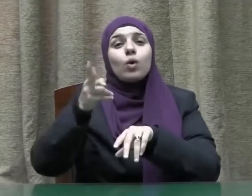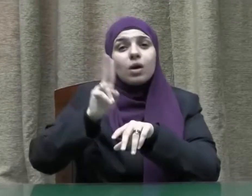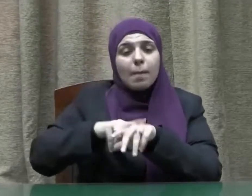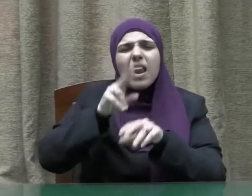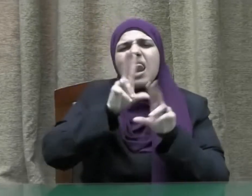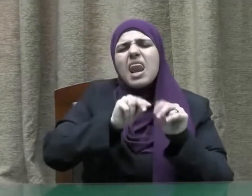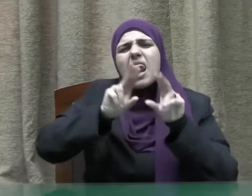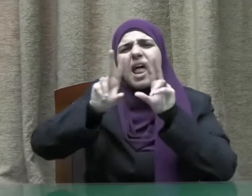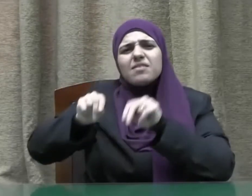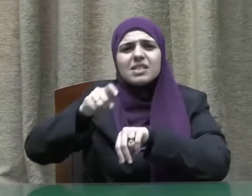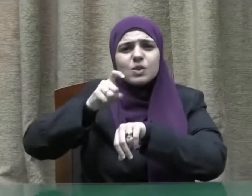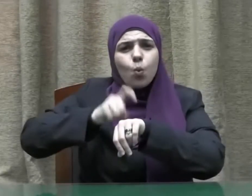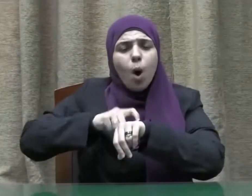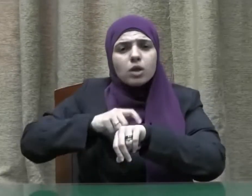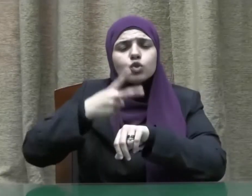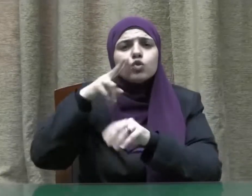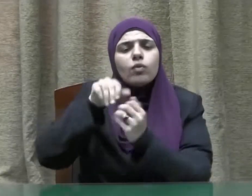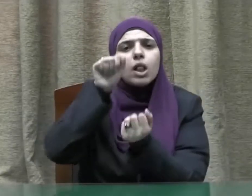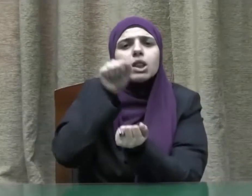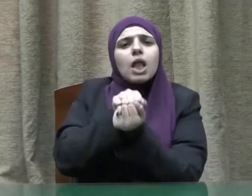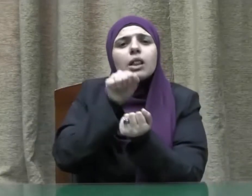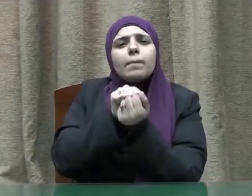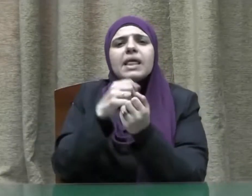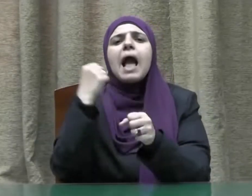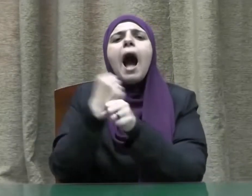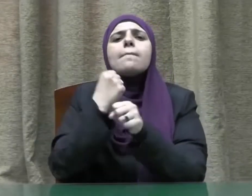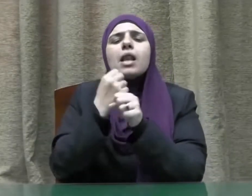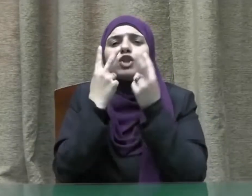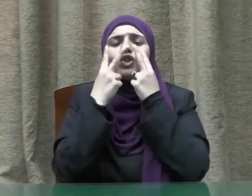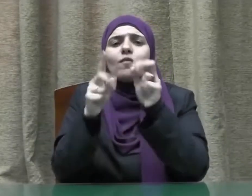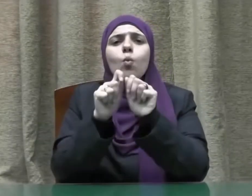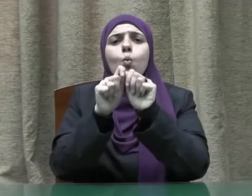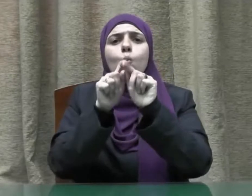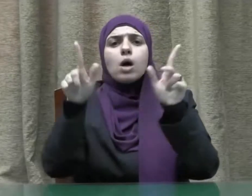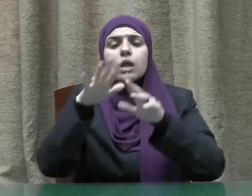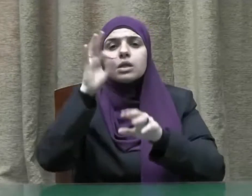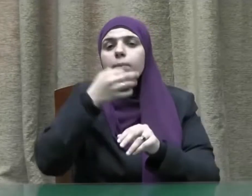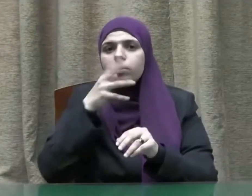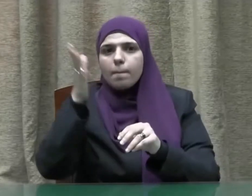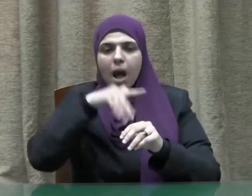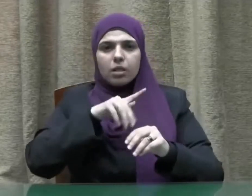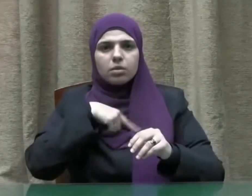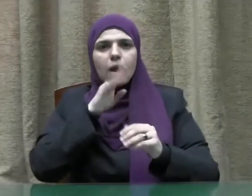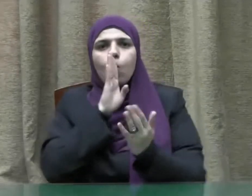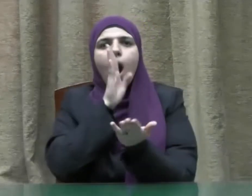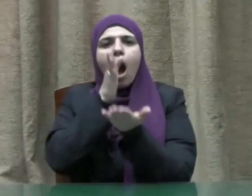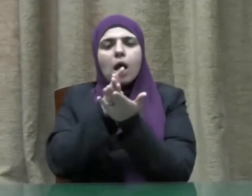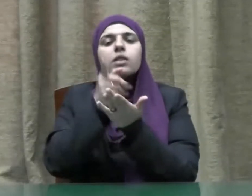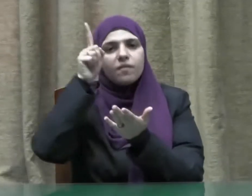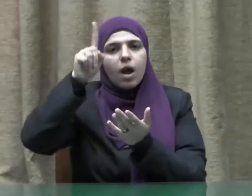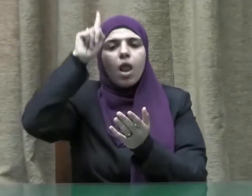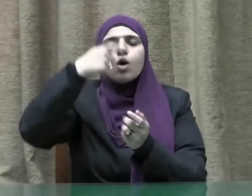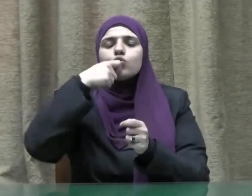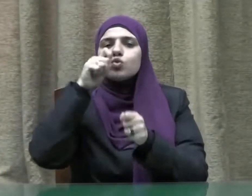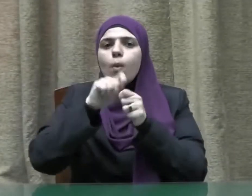وفي نفس الوقت تطبيقا عمليا للعهد والميثاق الذي أخذه الله